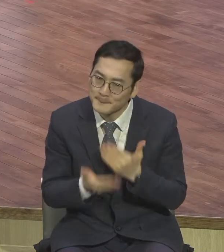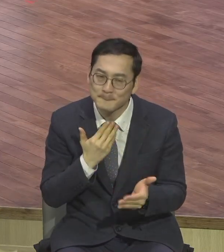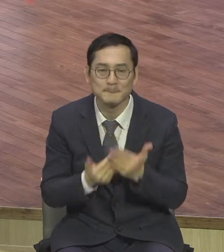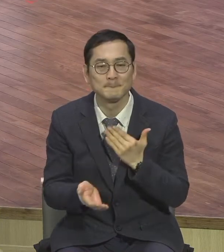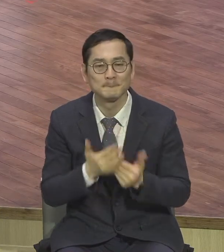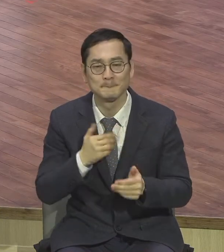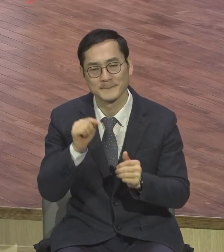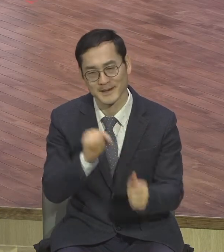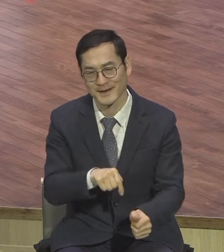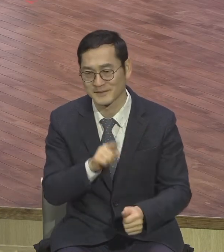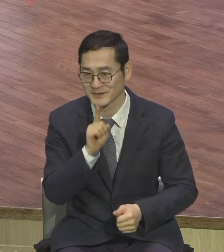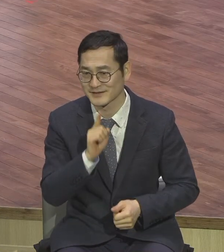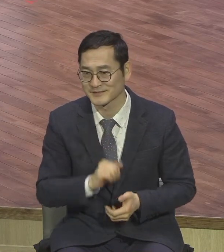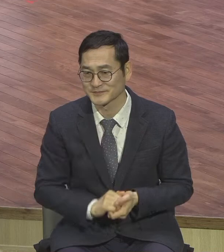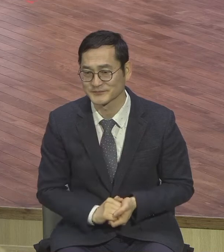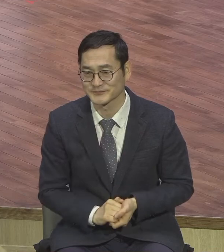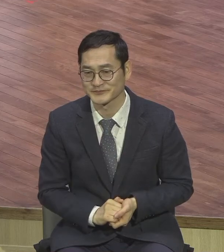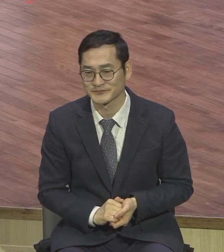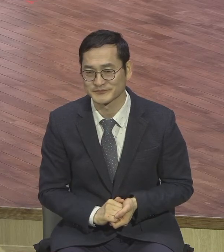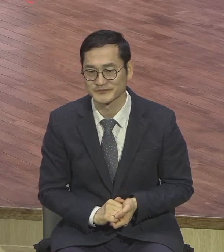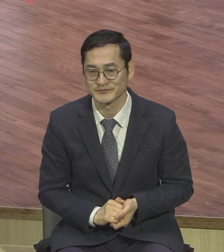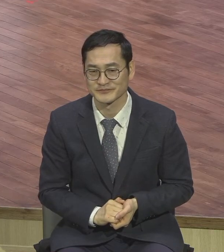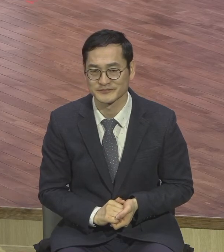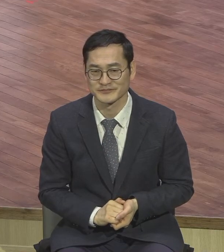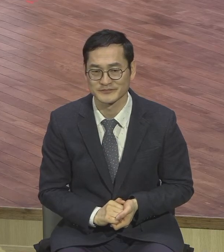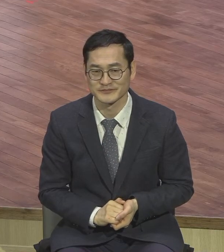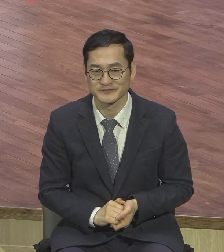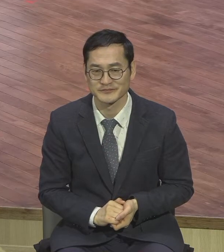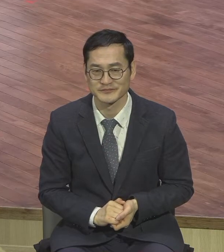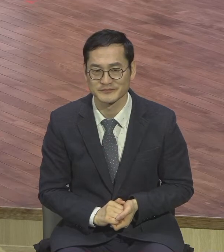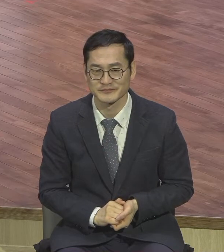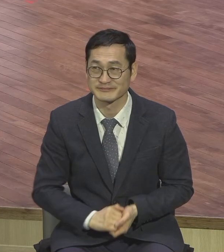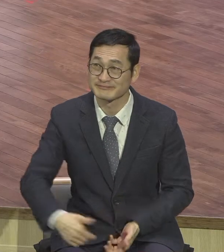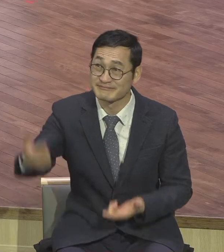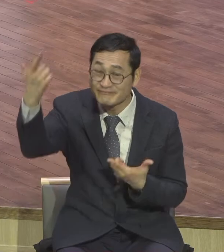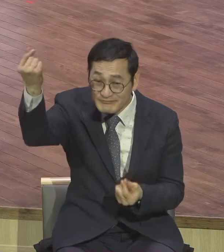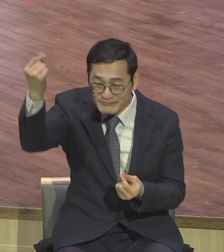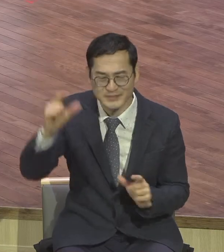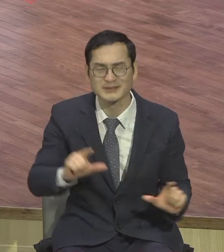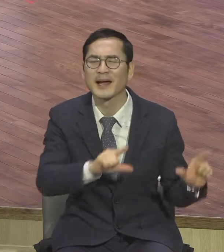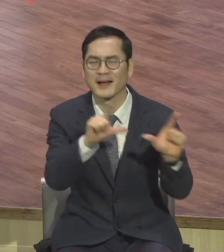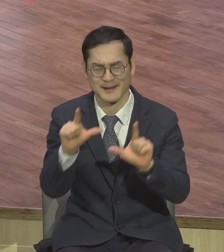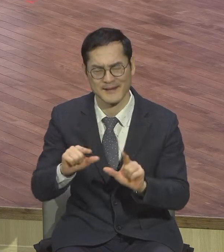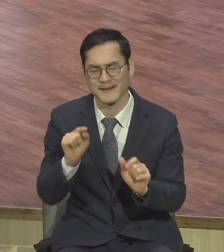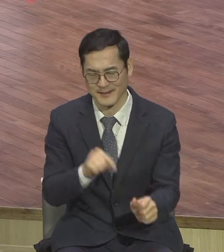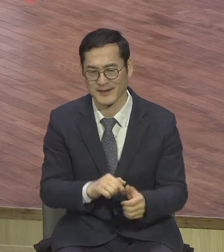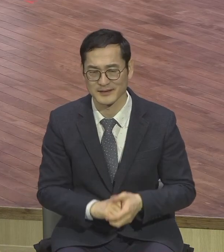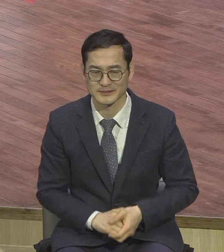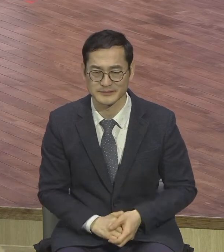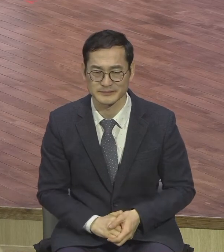천국 백성. 그래서 이게 중요합니다. 아이고, 빌어먹을 세상